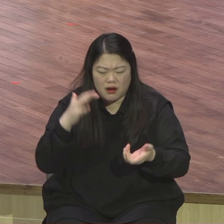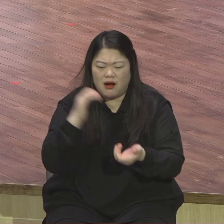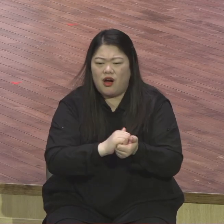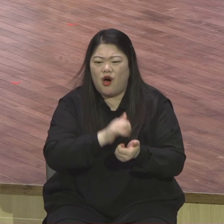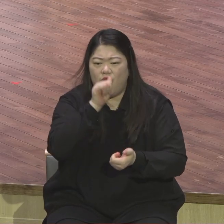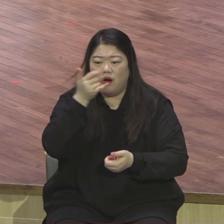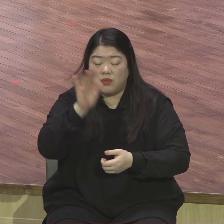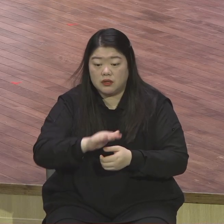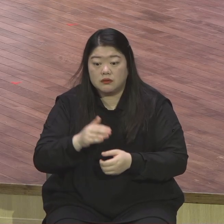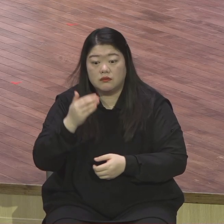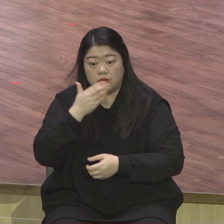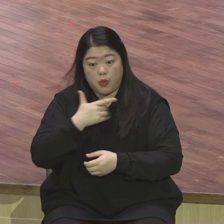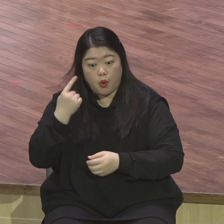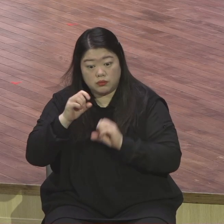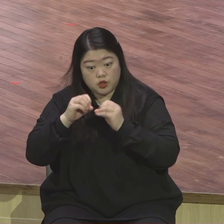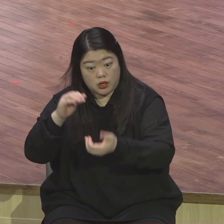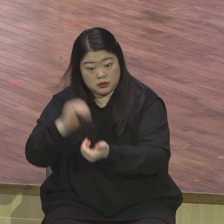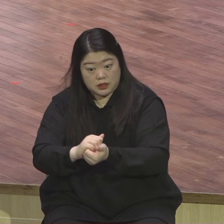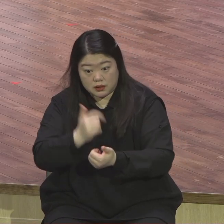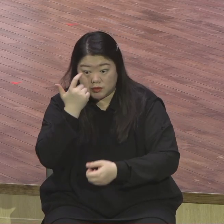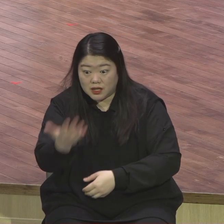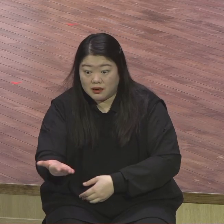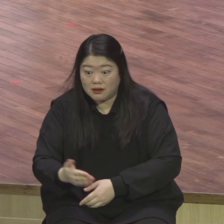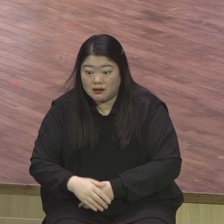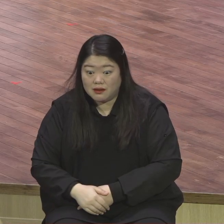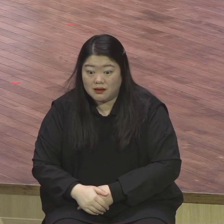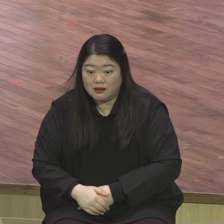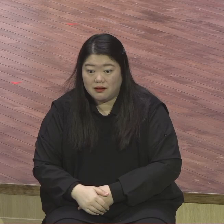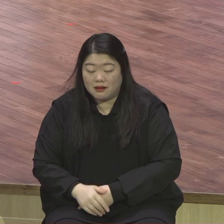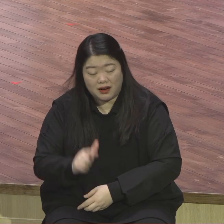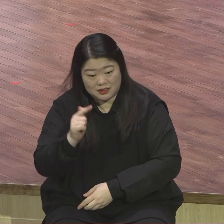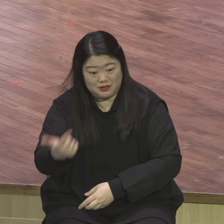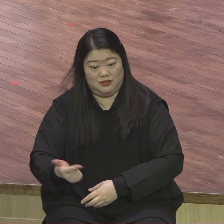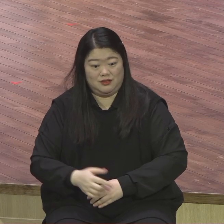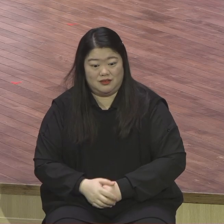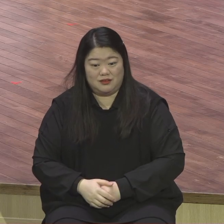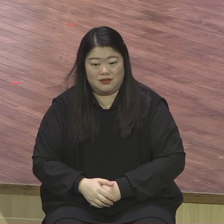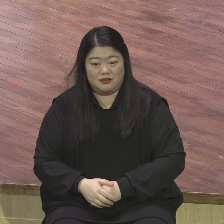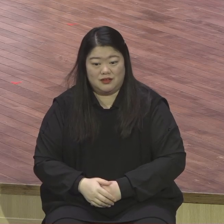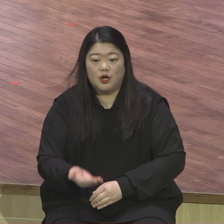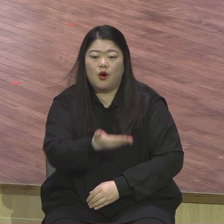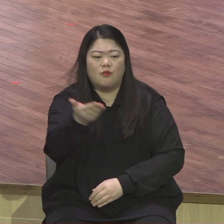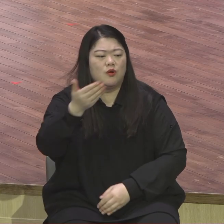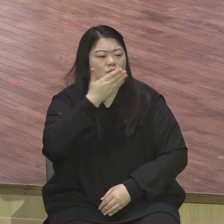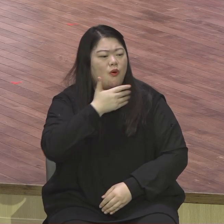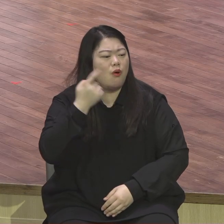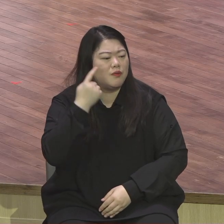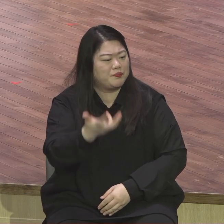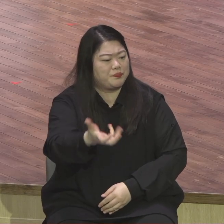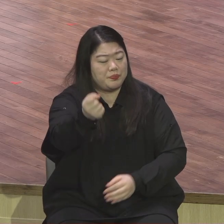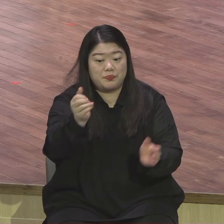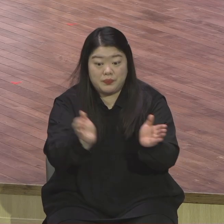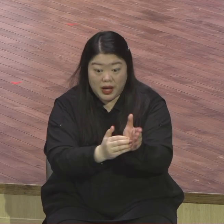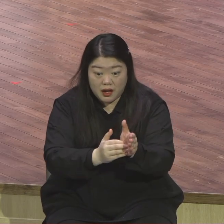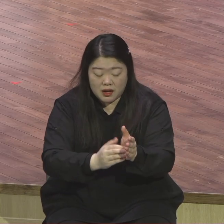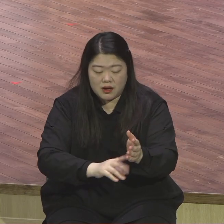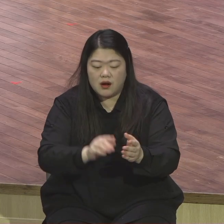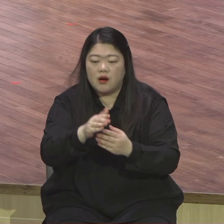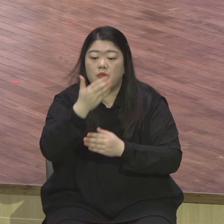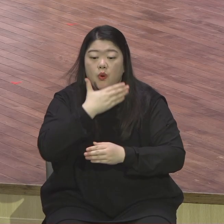하나님의 자녀가 된 자로서 보검 가진 자로서 보검을 깨달은 자로서 그 가슴에 보검에 보검에 대한